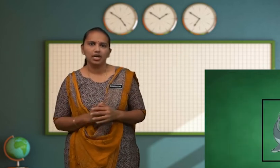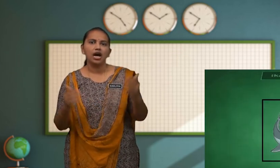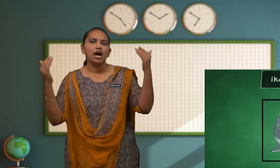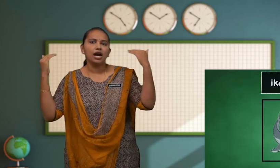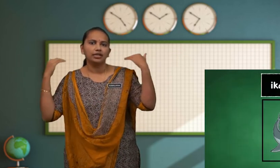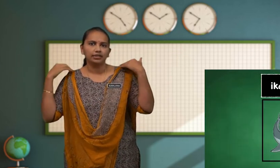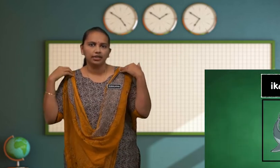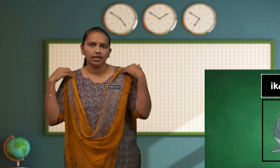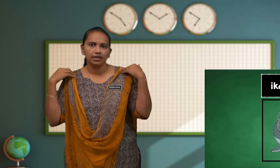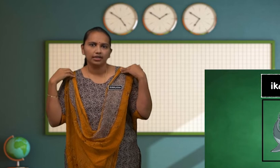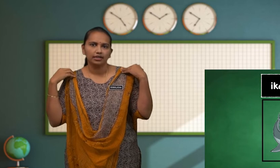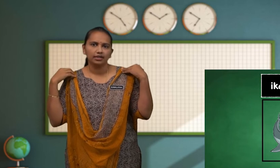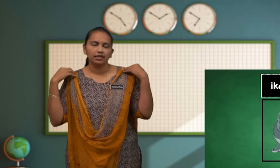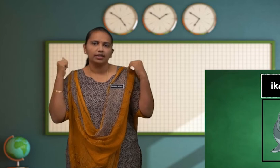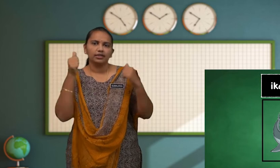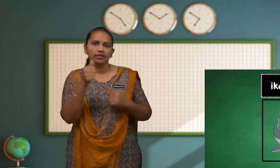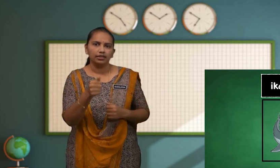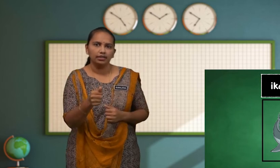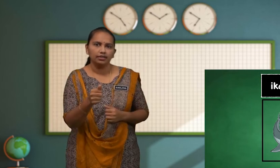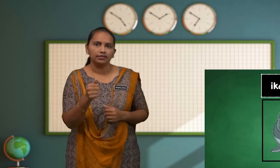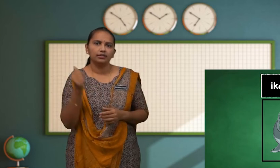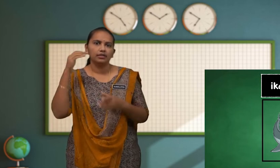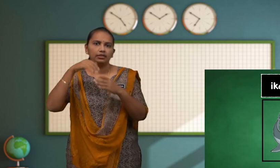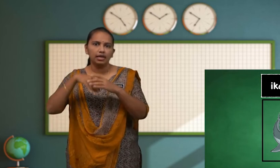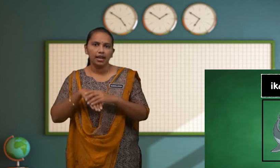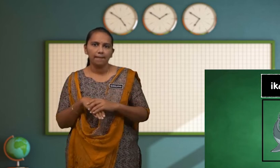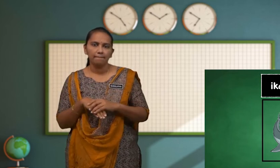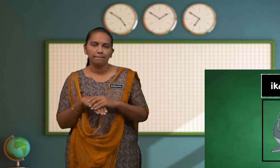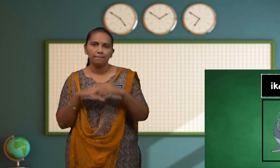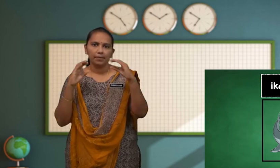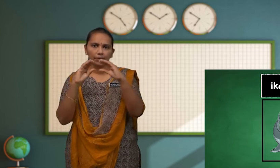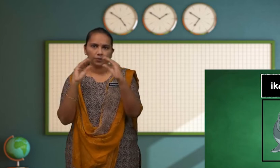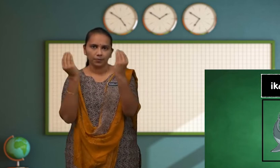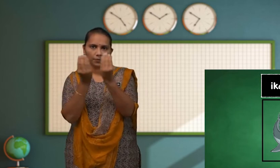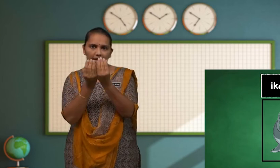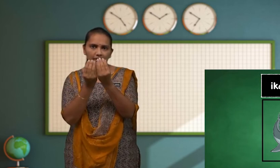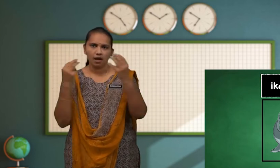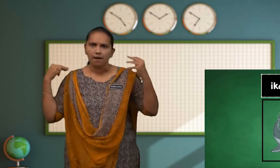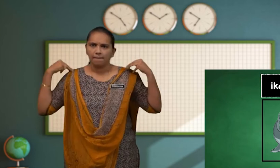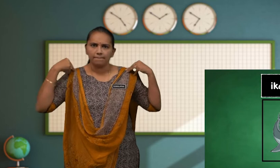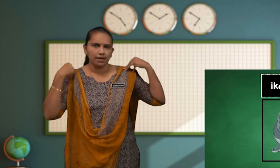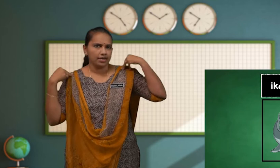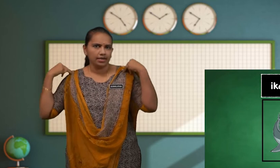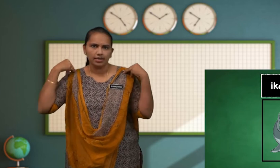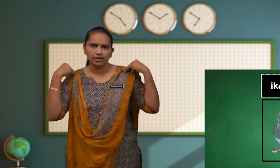Adakah Ia Dalam Kumpulan Mamalia